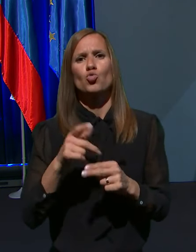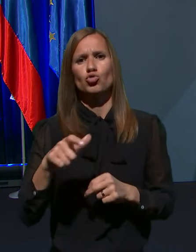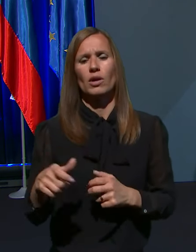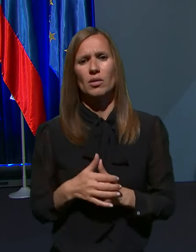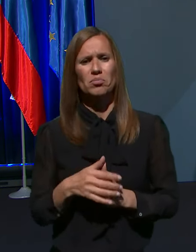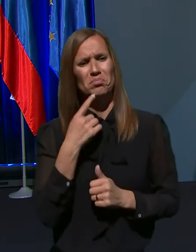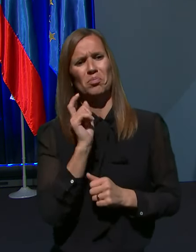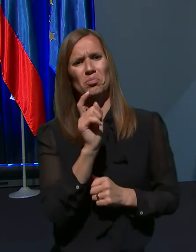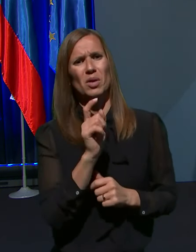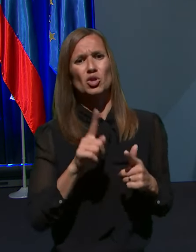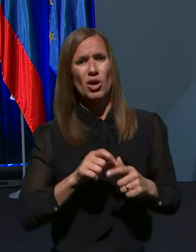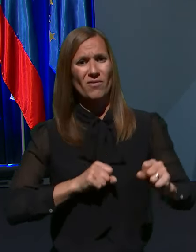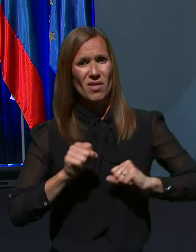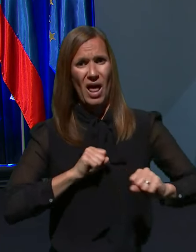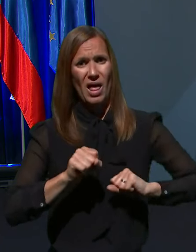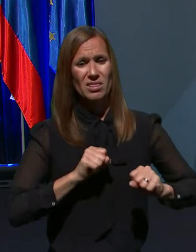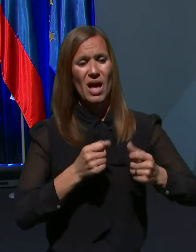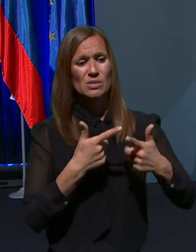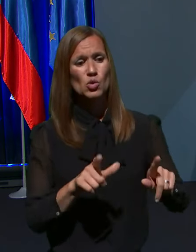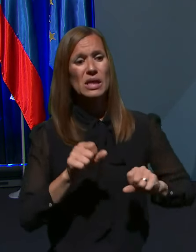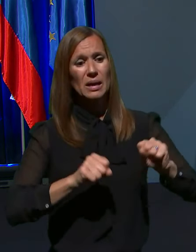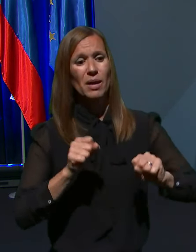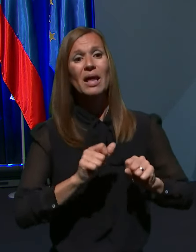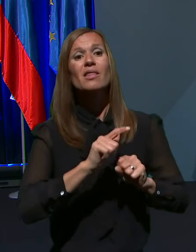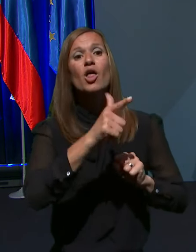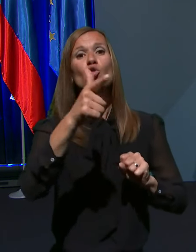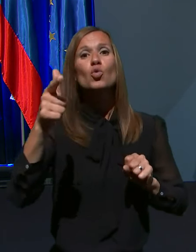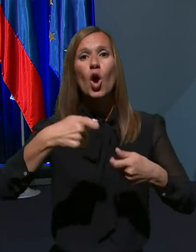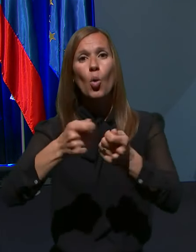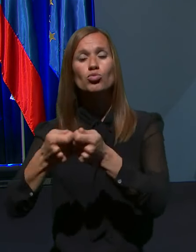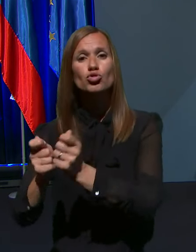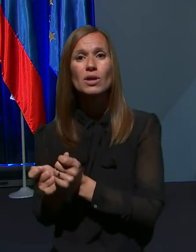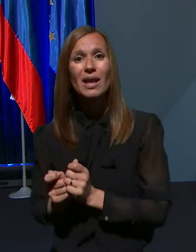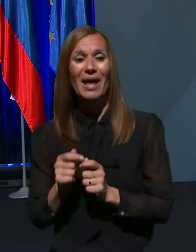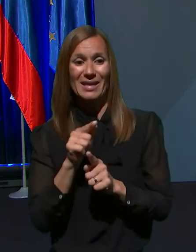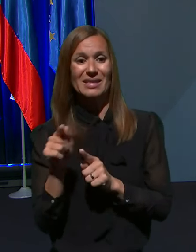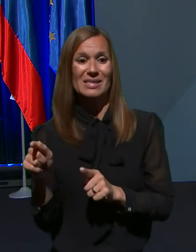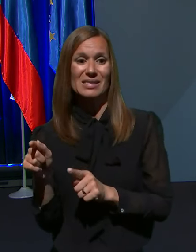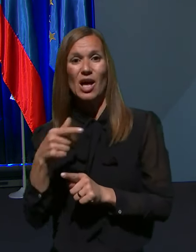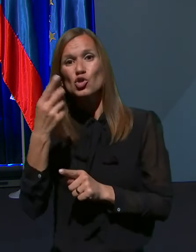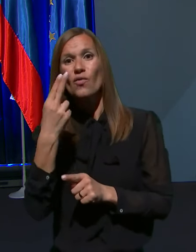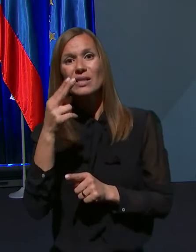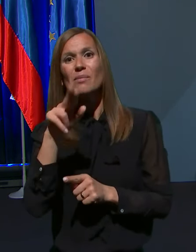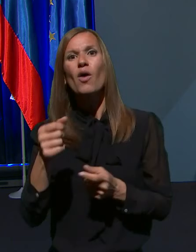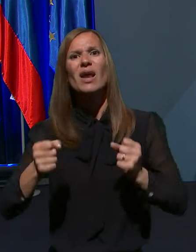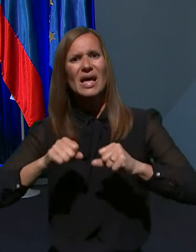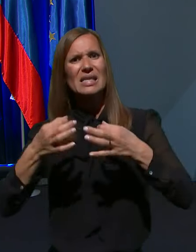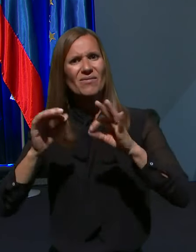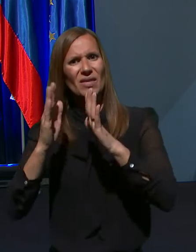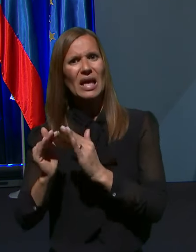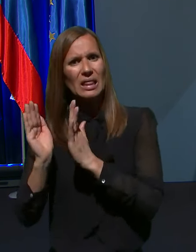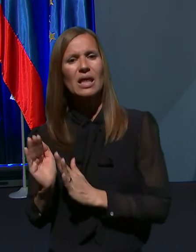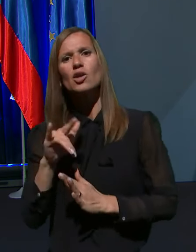če vlada sprosti gibanje na drugo občino za tiste slovence, ki imajo vlasti vikende, da gre za kršitev 14.